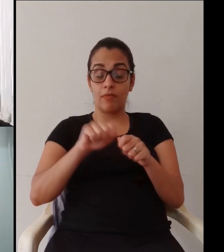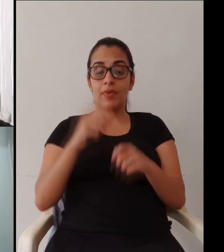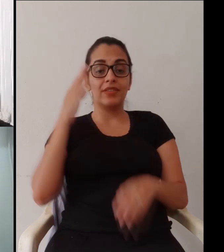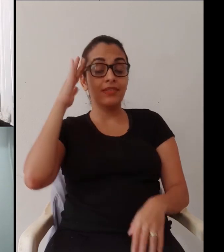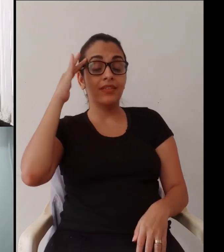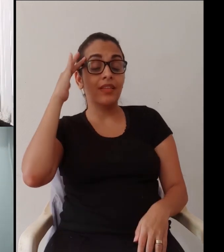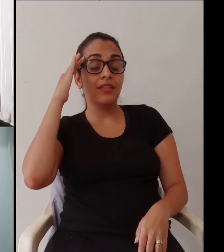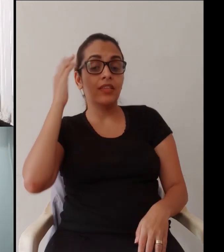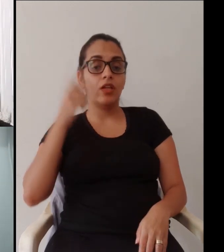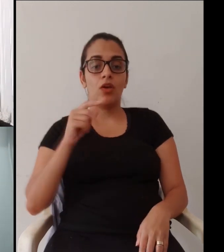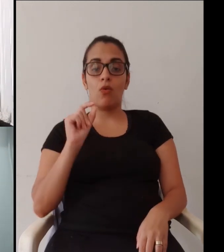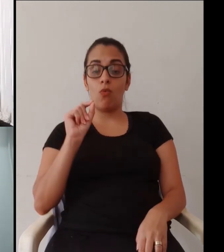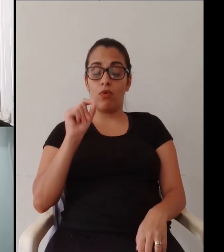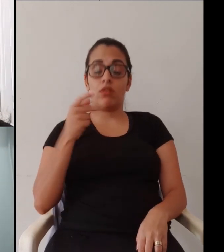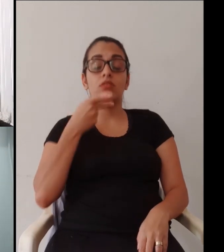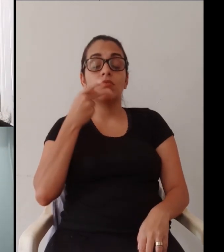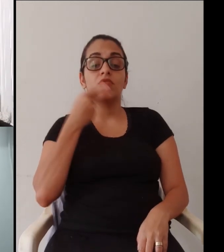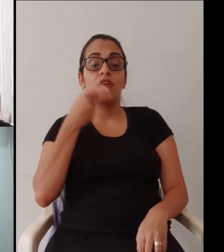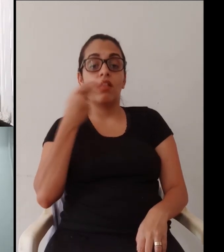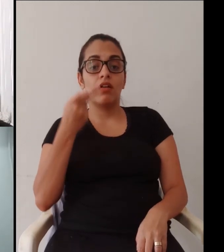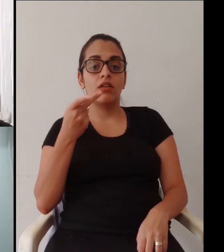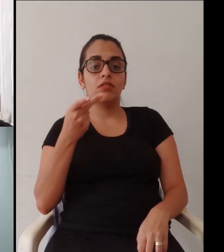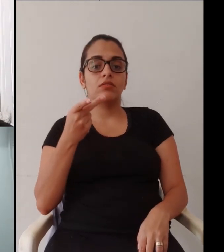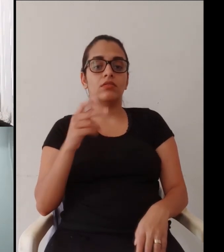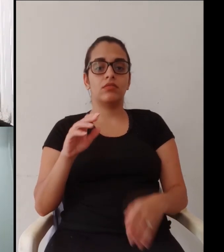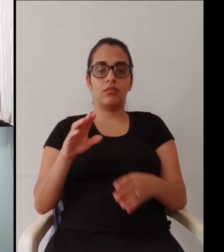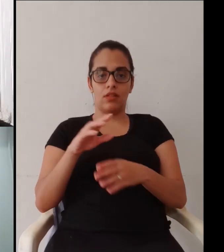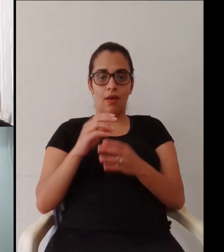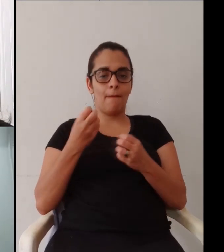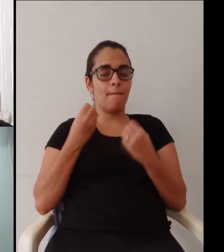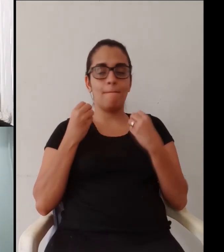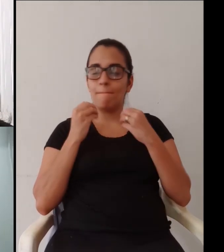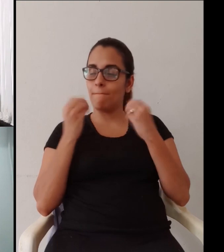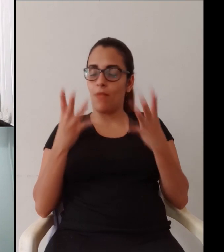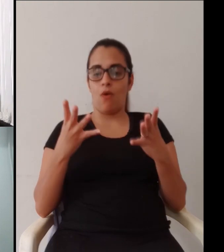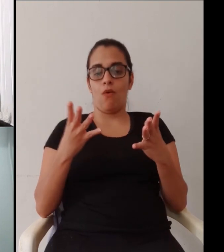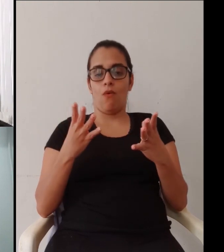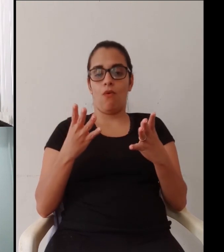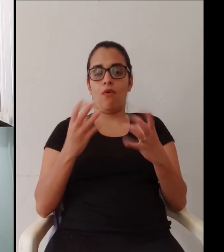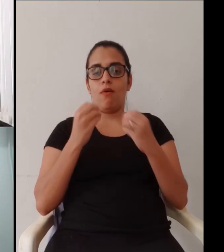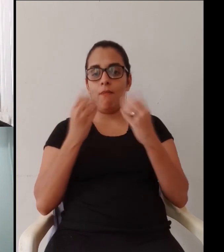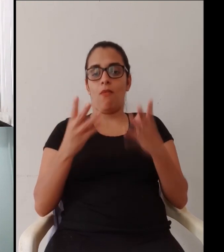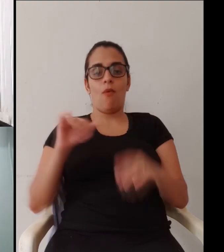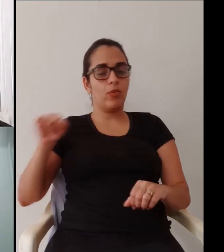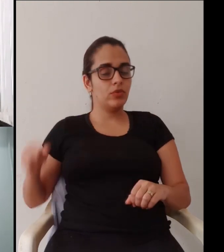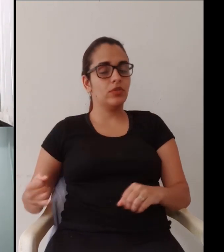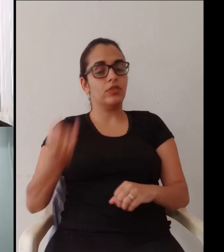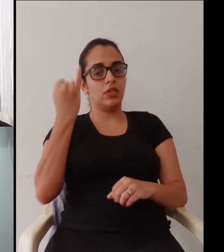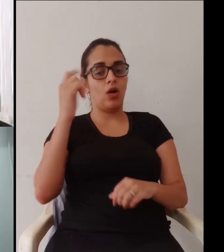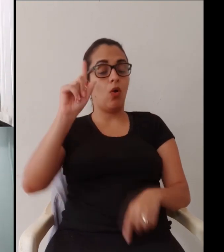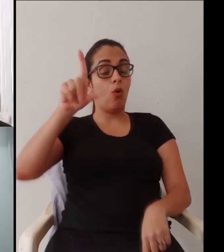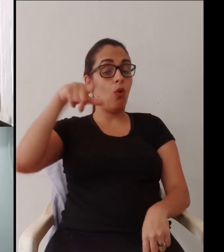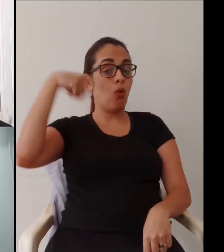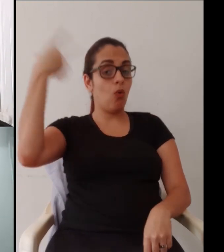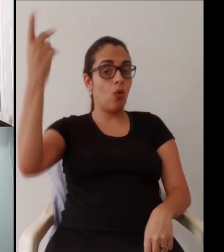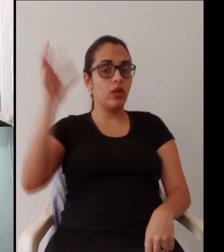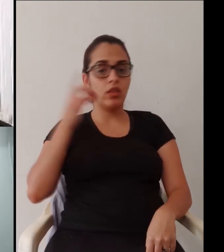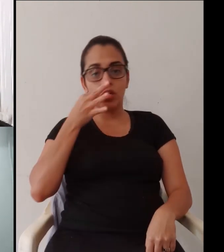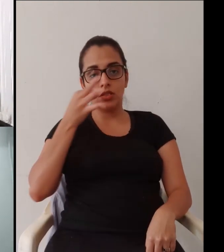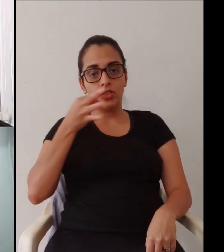conhecer para falar mal com propriedade então faça um curso da gente para entender do que nós estamos falando e aí